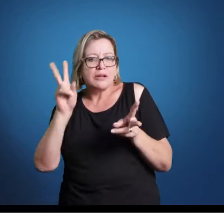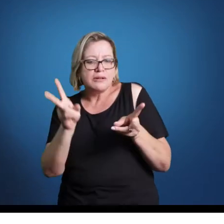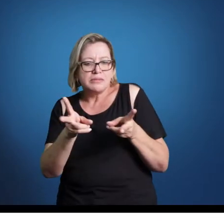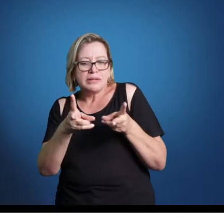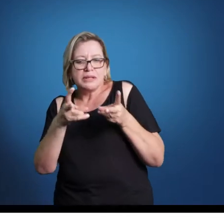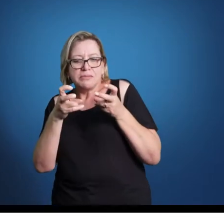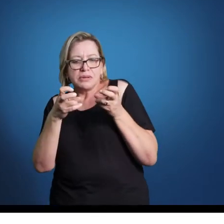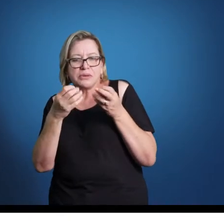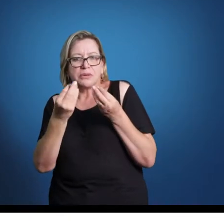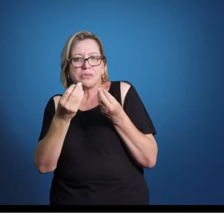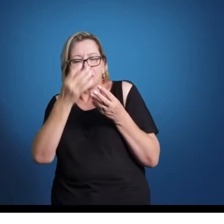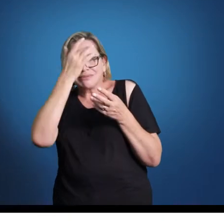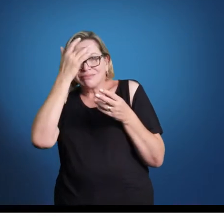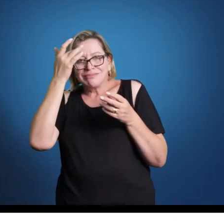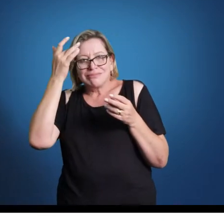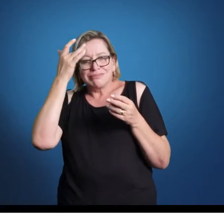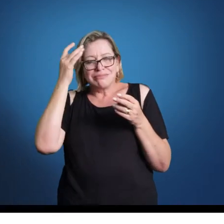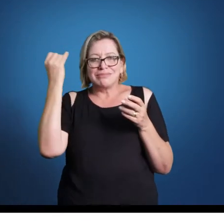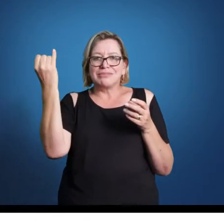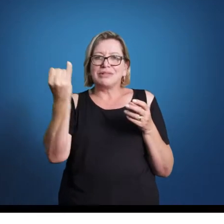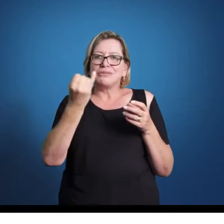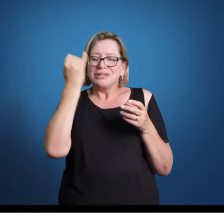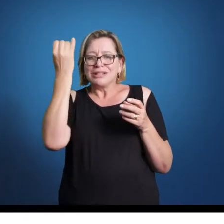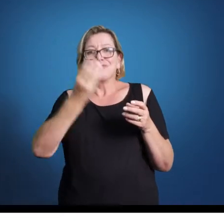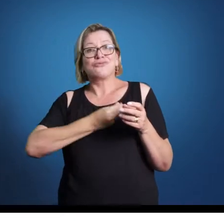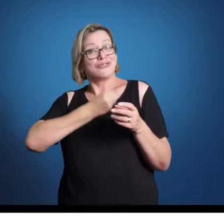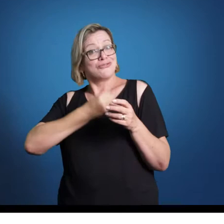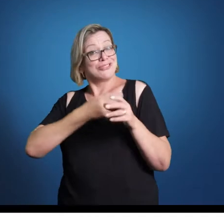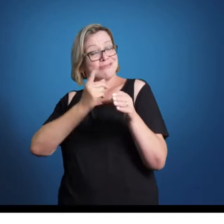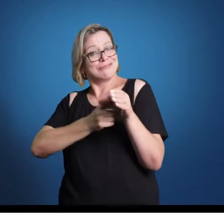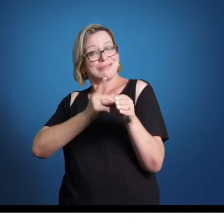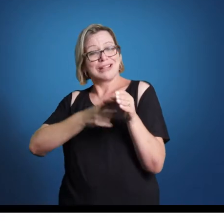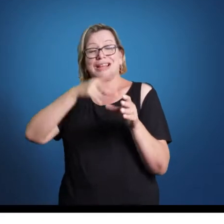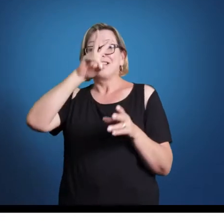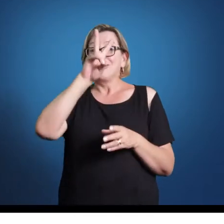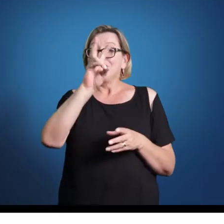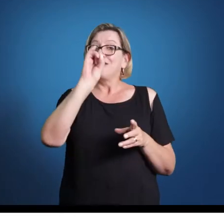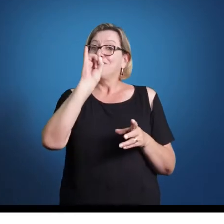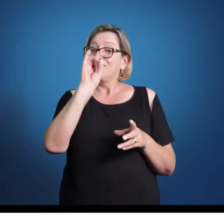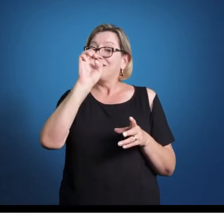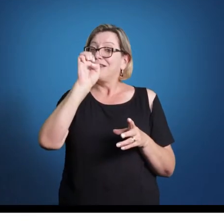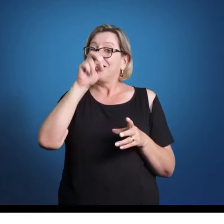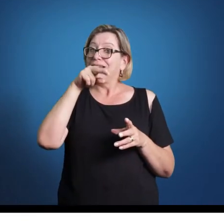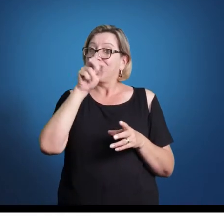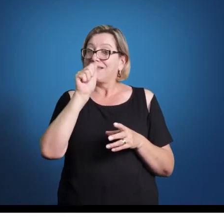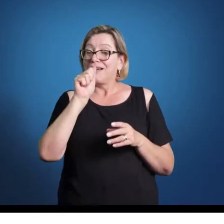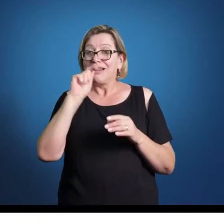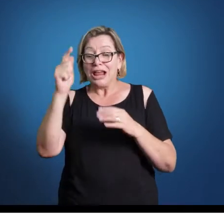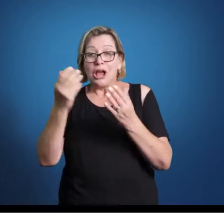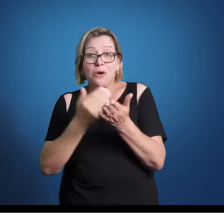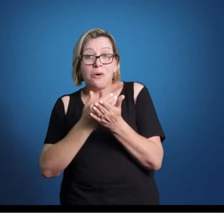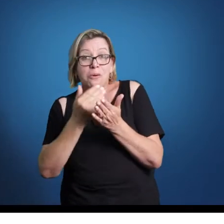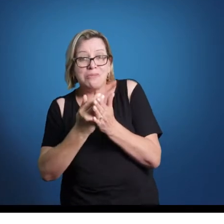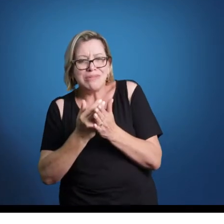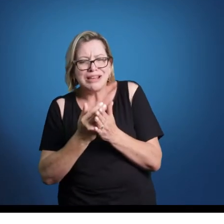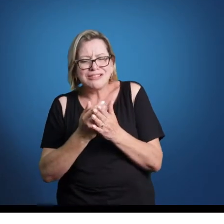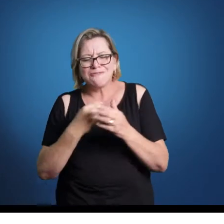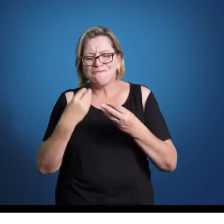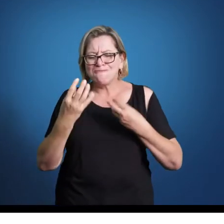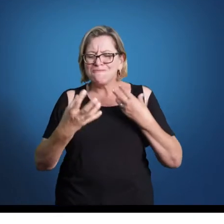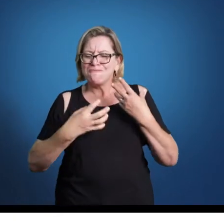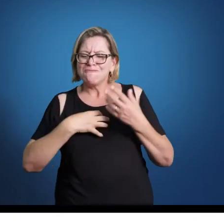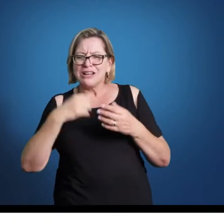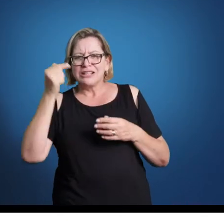estavam em Viena naquele momento. E surgiu ali um modo de pensar a composição musical, um modo de estudar a composição